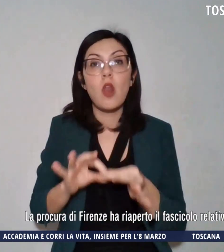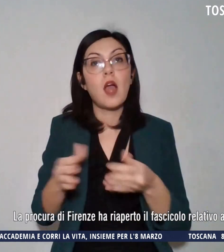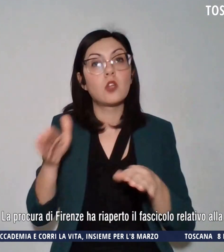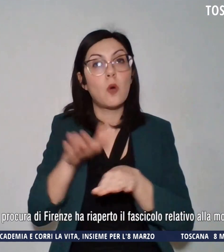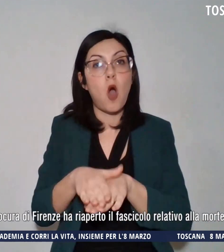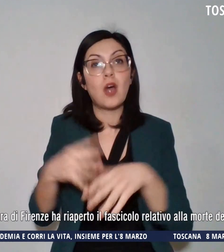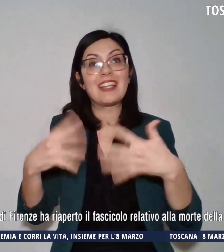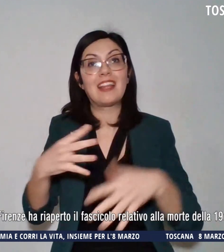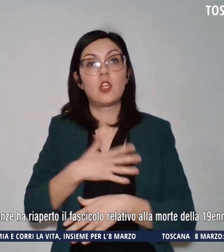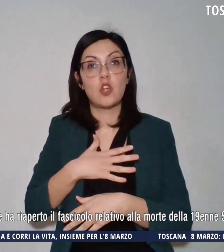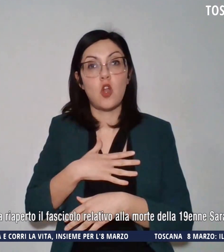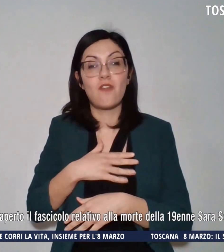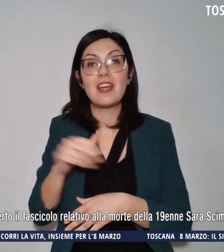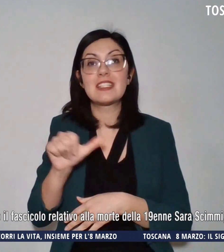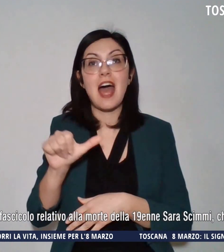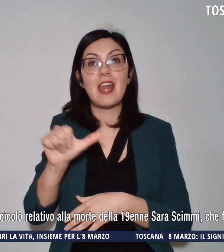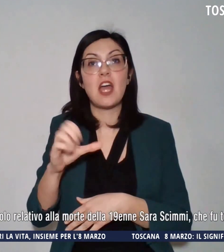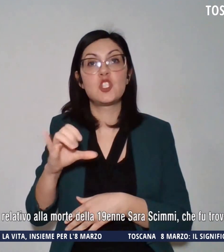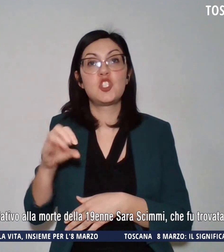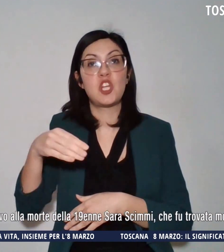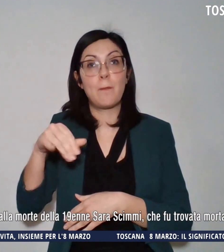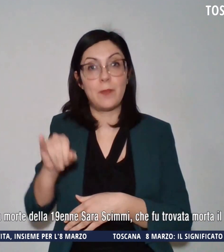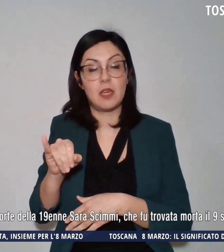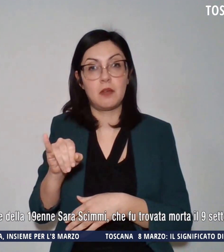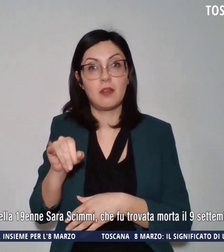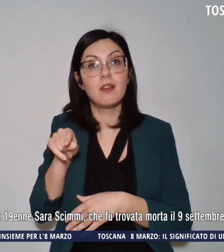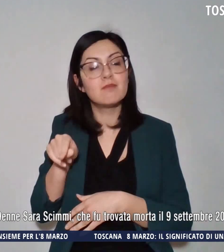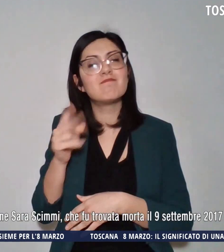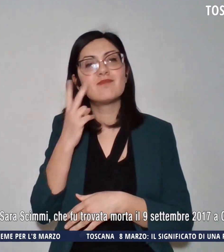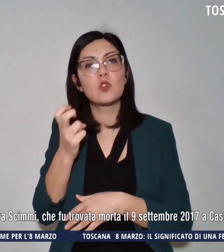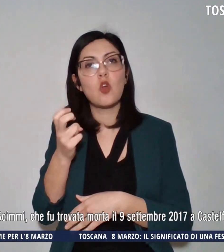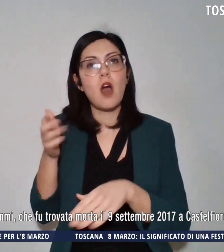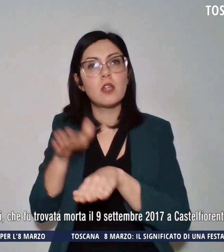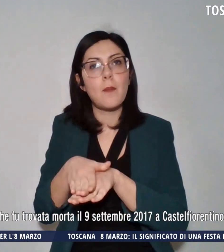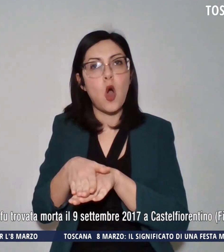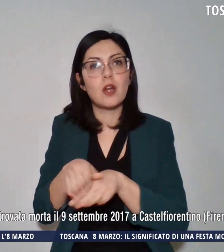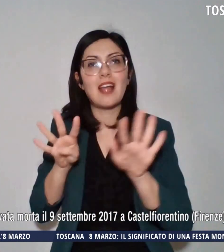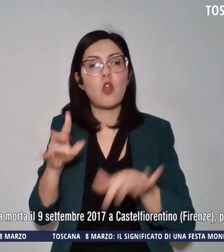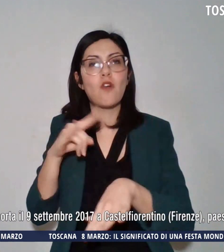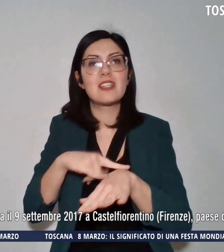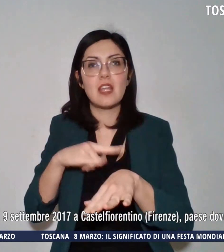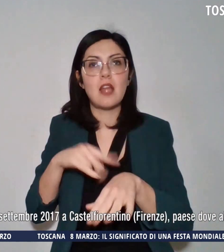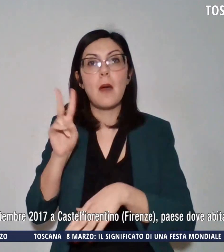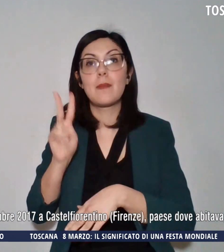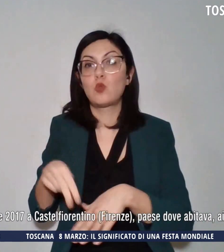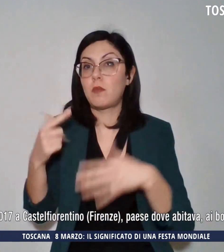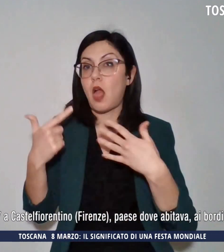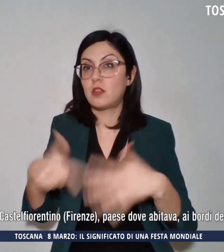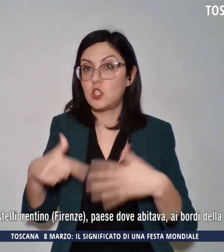Sara Scimmi che fu trovata morta il 9 settembre 2017 a